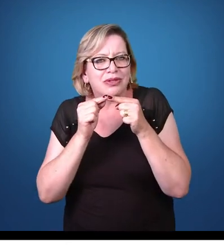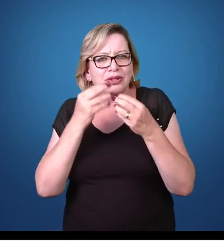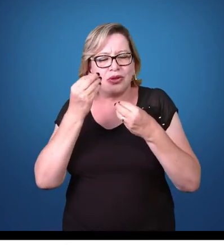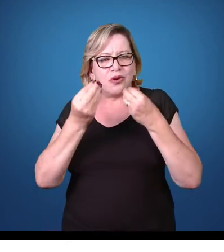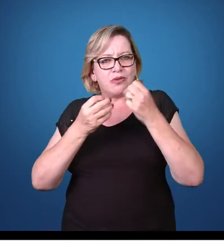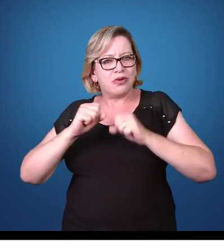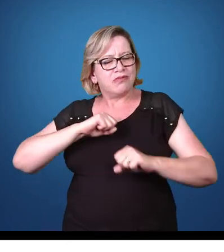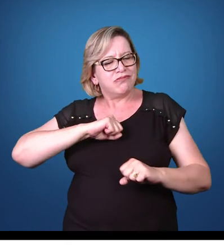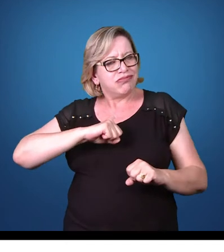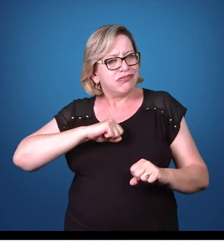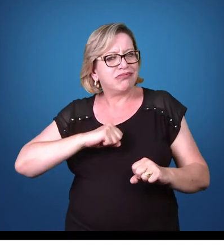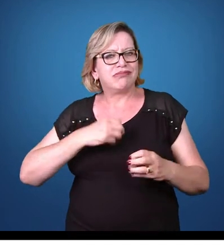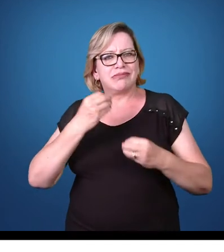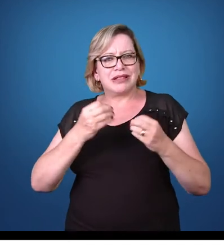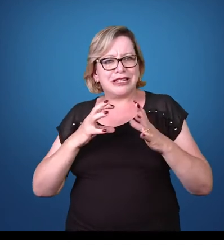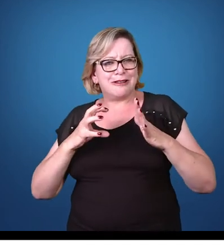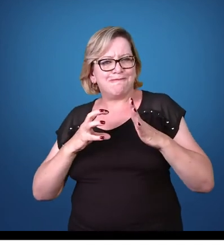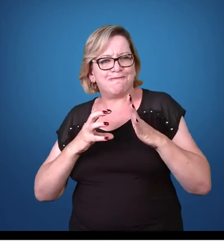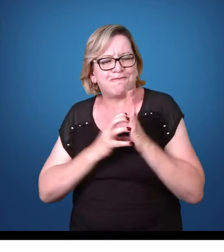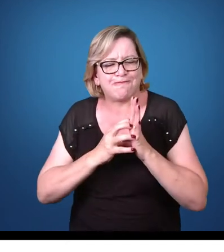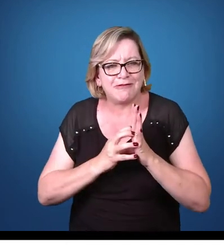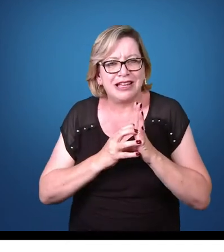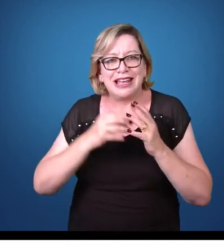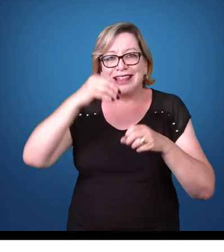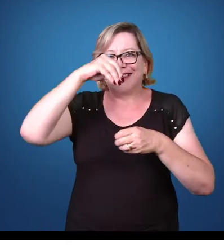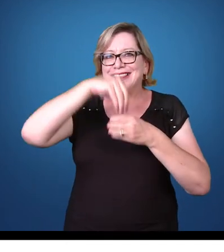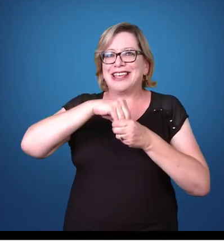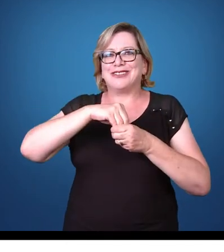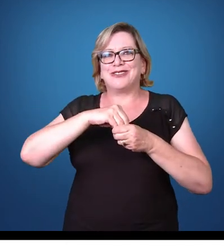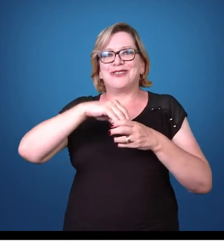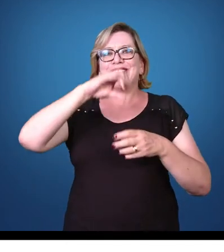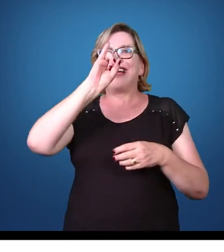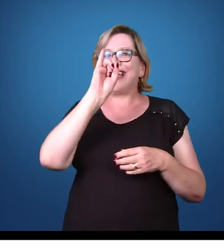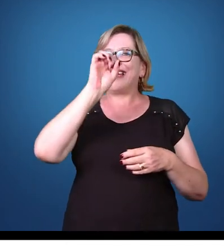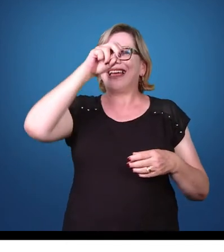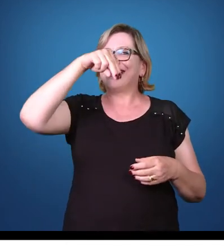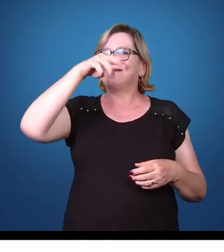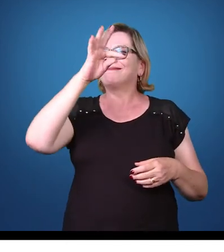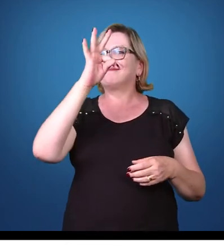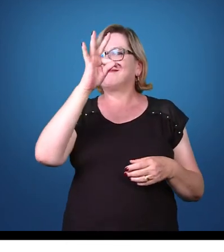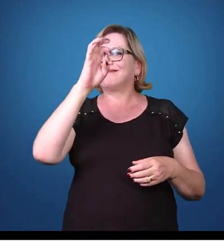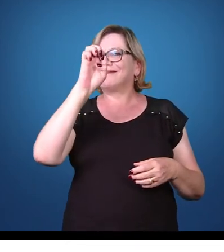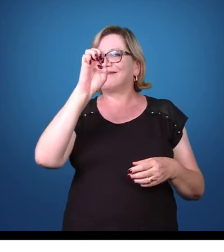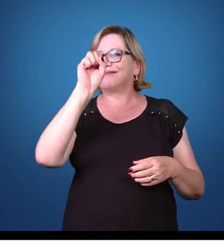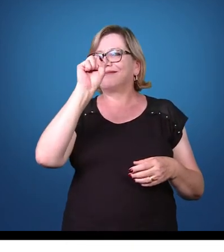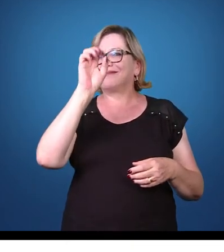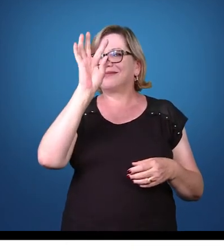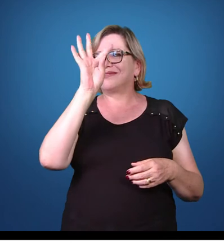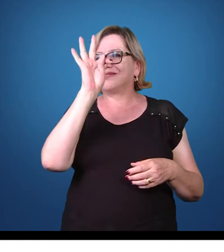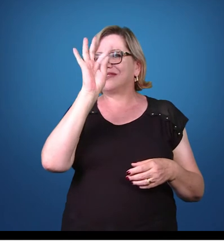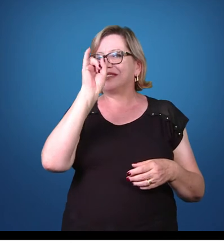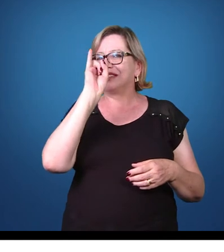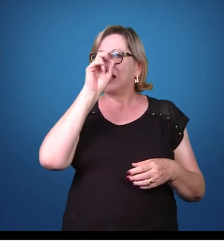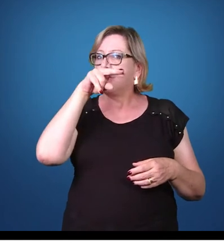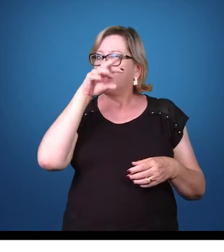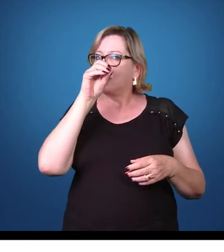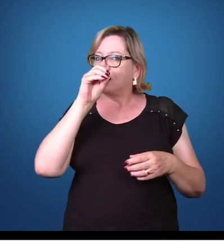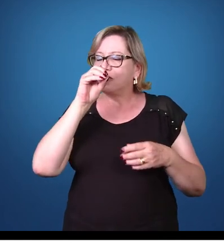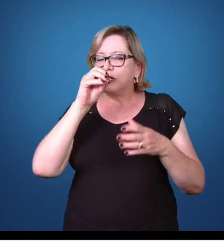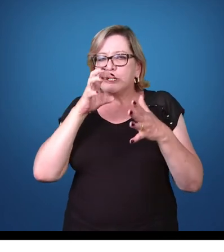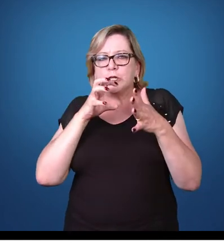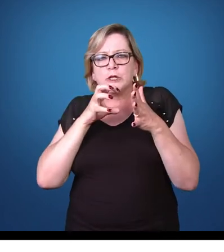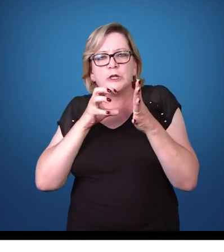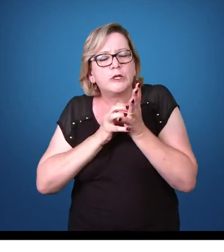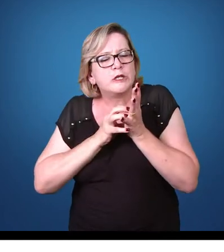desse parasita em se fixar na parede intestinal do hospedeiro. Ele fixa esses discos